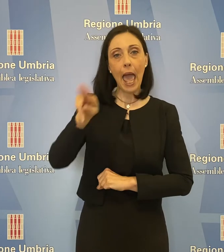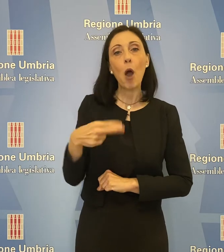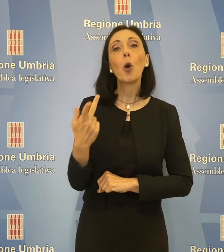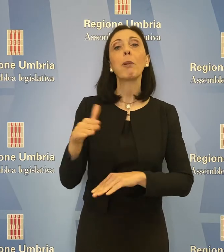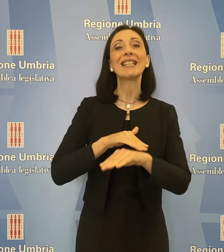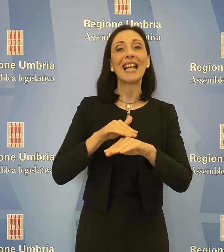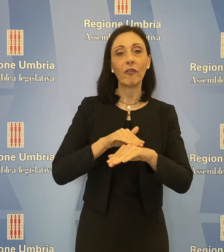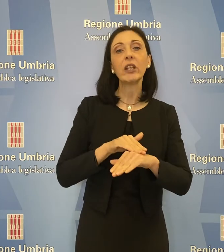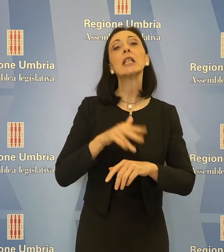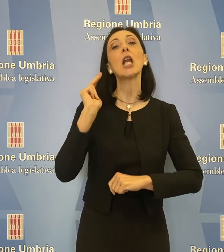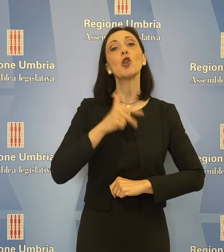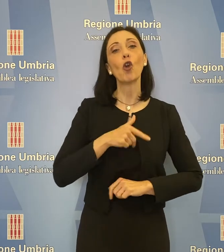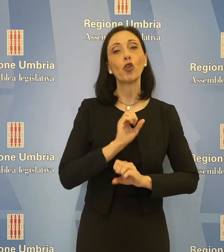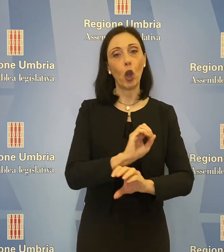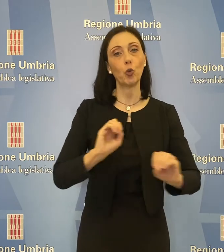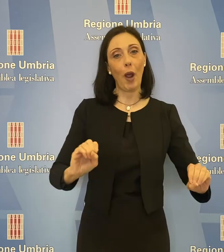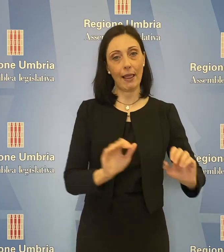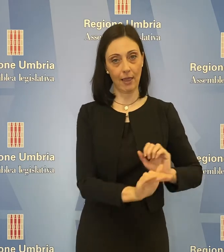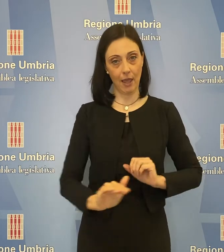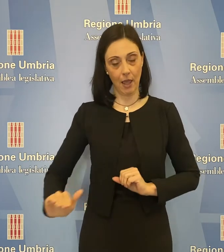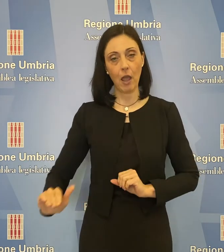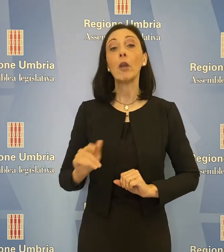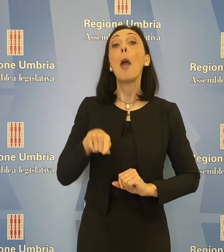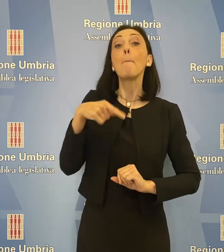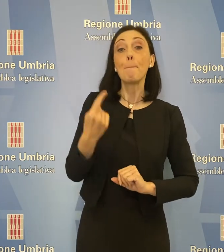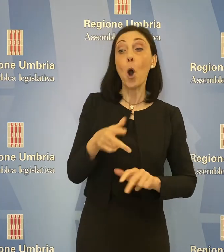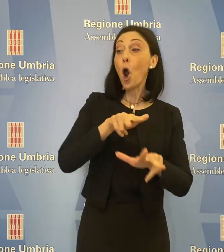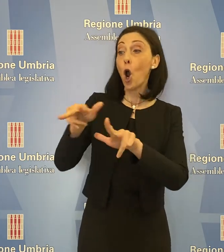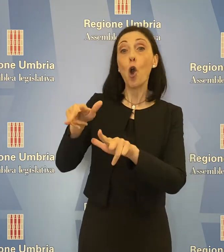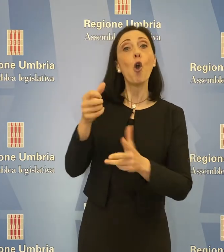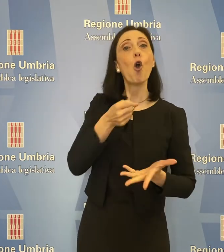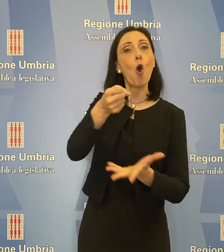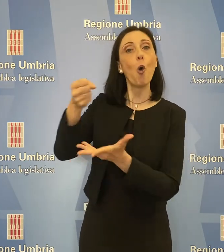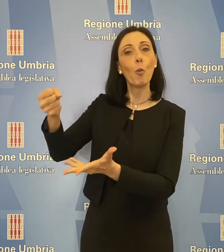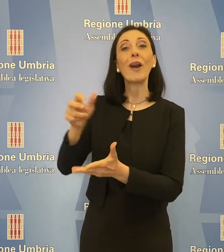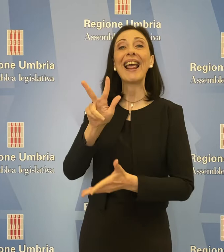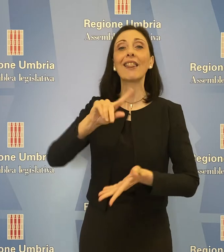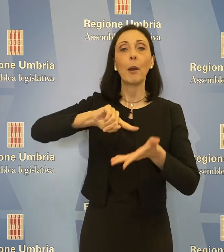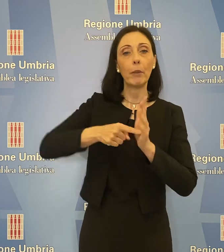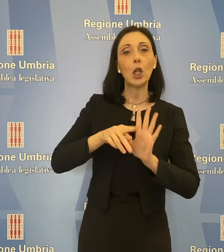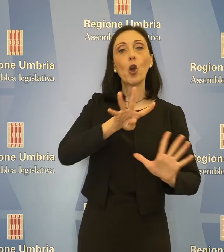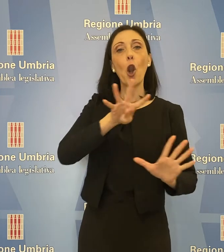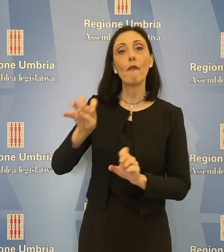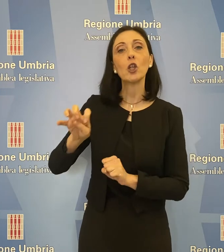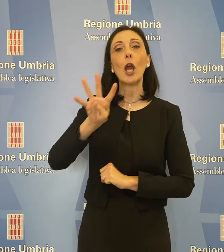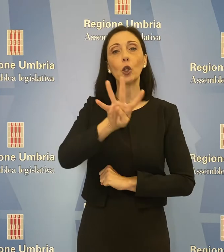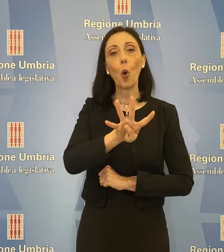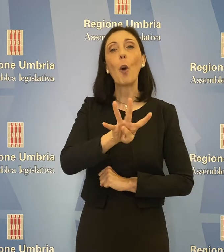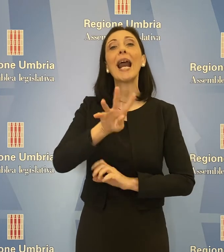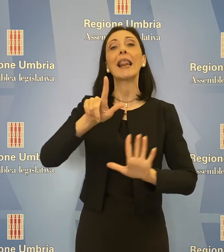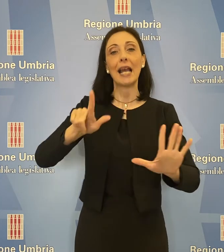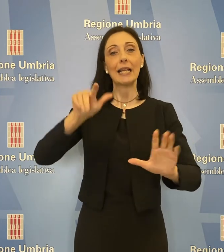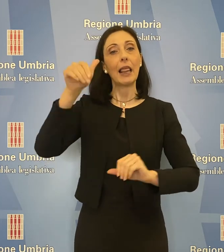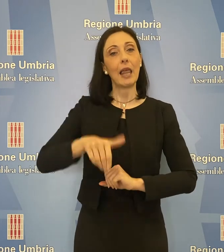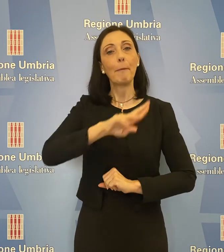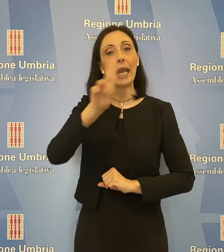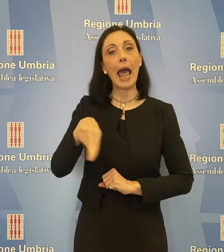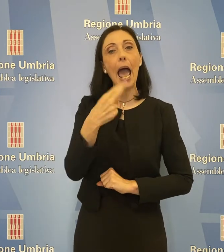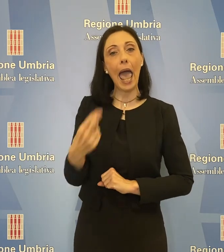socioeducativi per la prima infanzia. Sono poi state assegnate ai comuni risorse per 3.947.000 euro dal